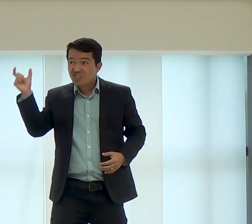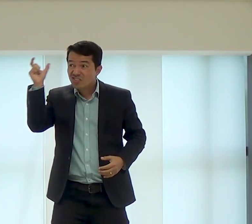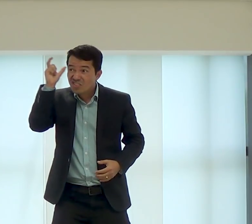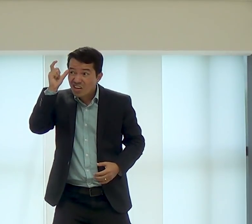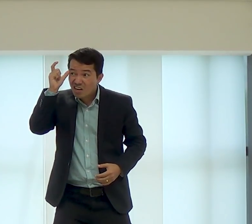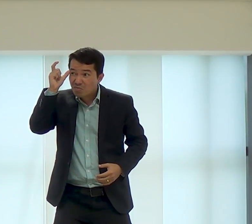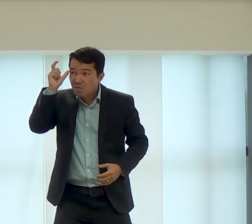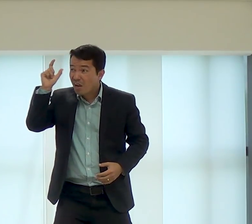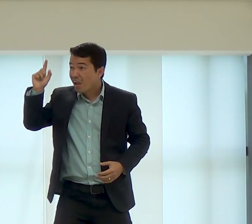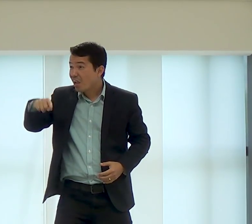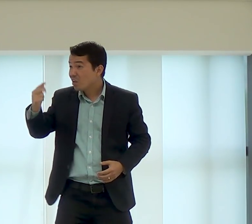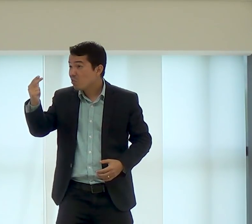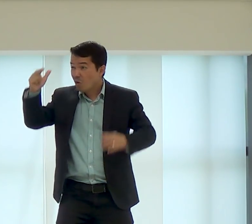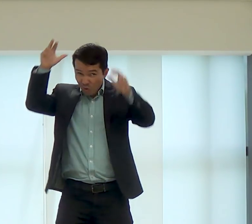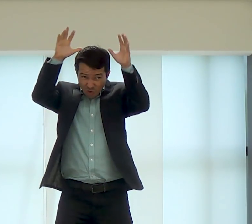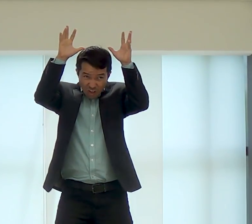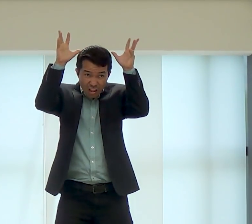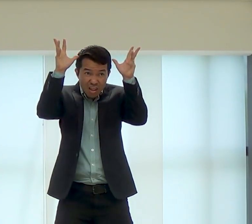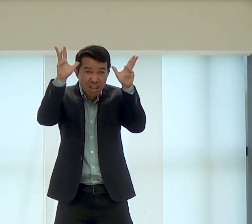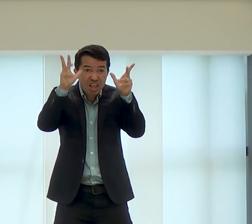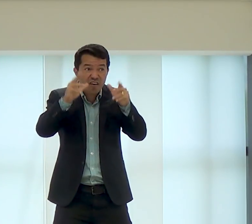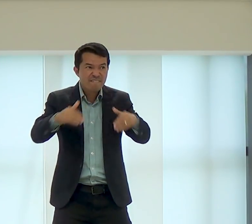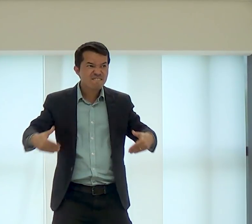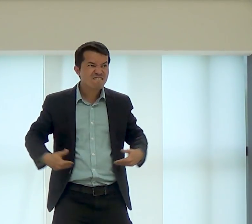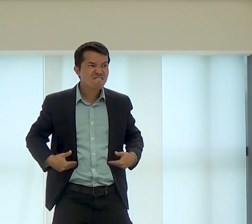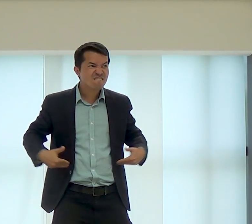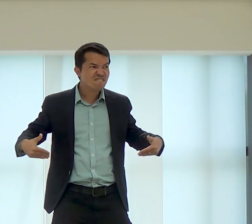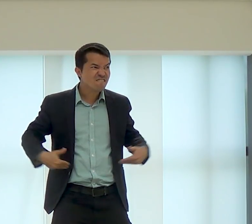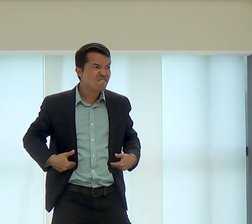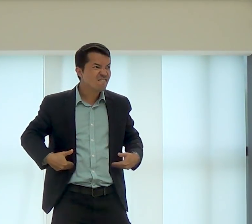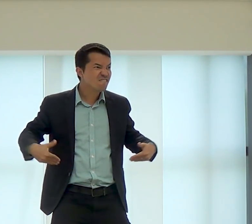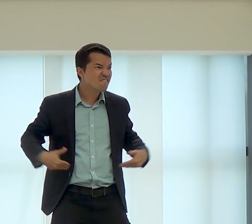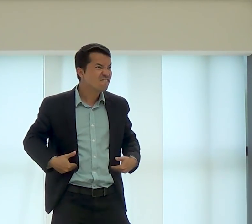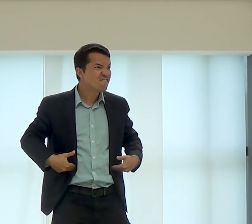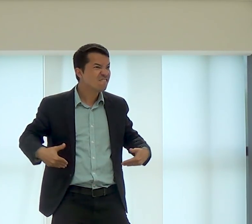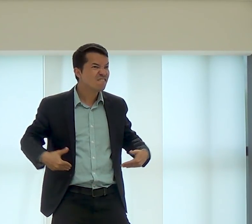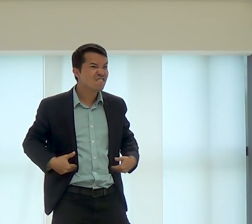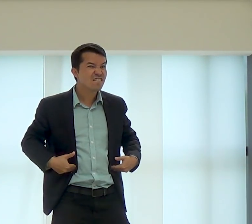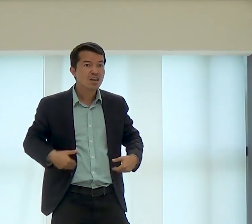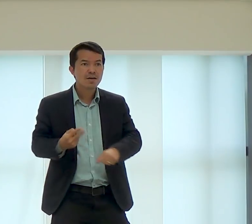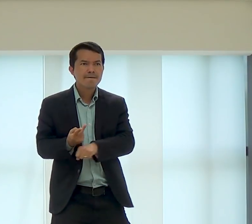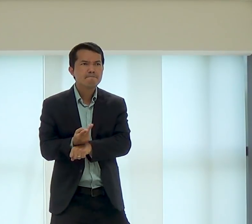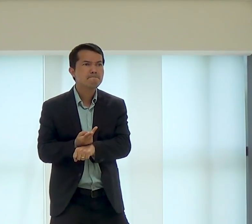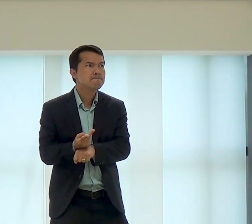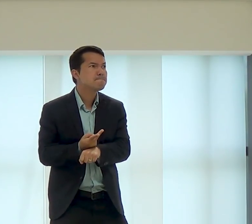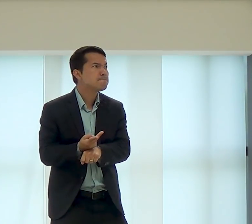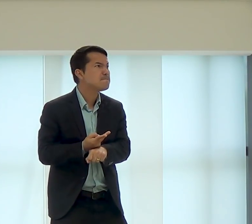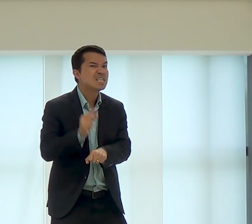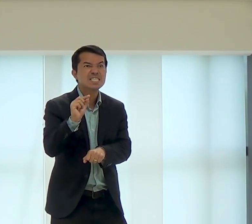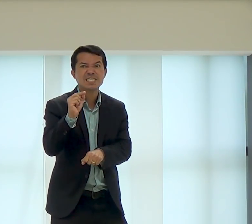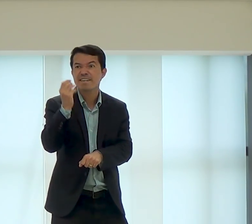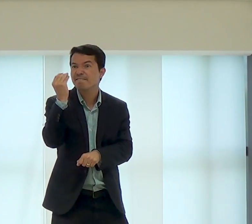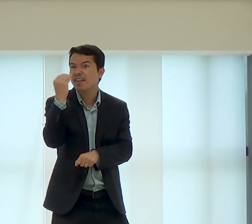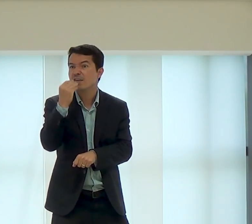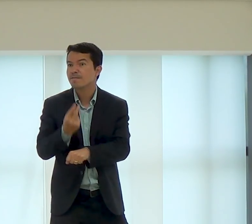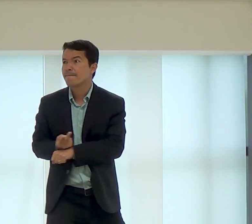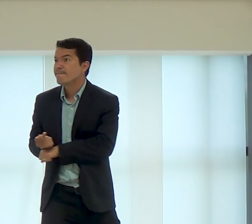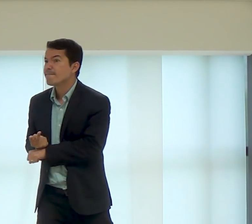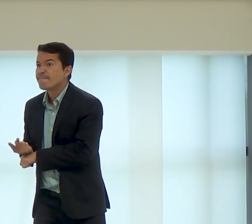o outro texto diz que, o diabo, ele está finito, procurando uma